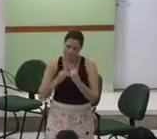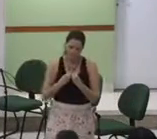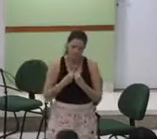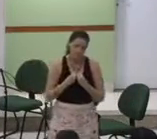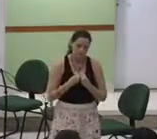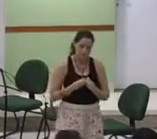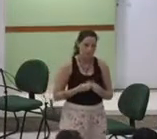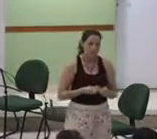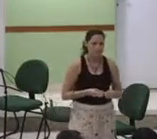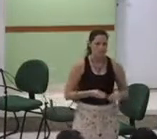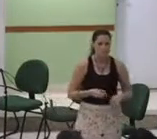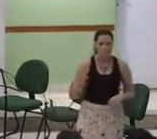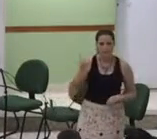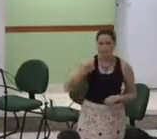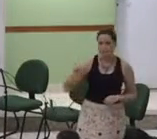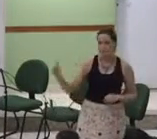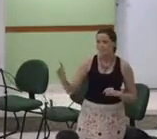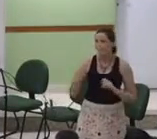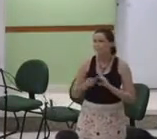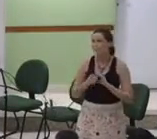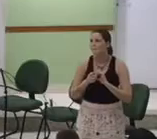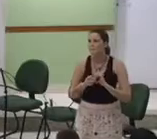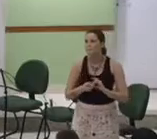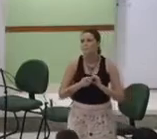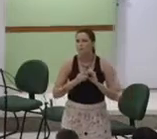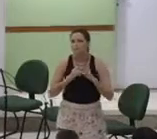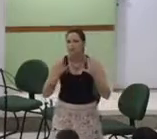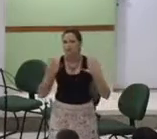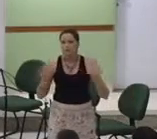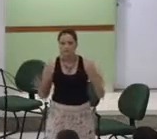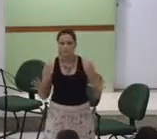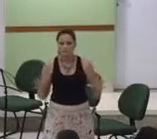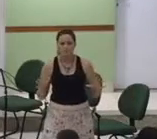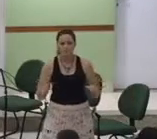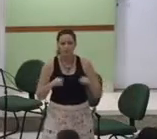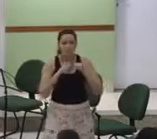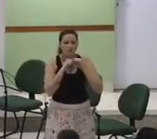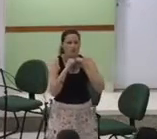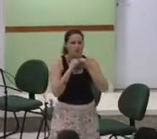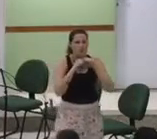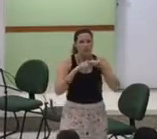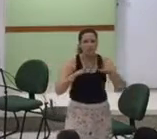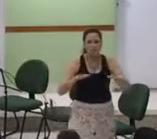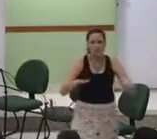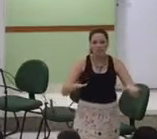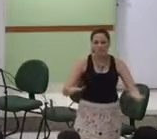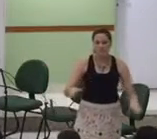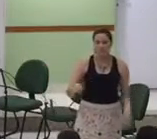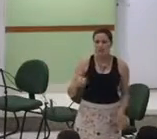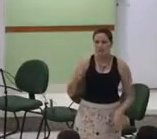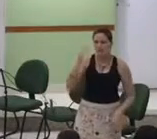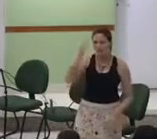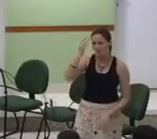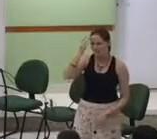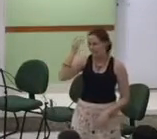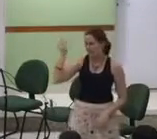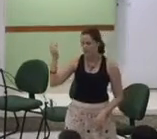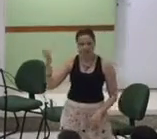Te agradeço Por bênçãos que nem sei contar